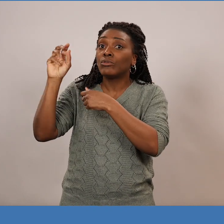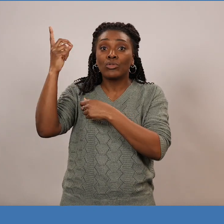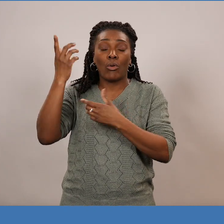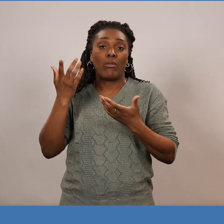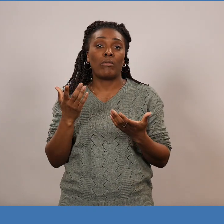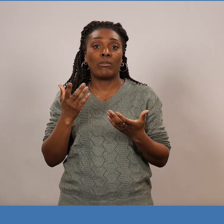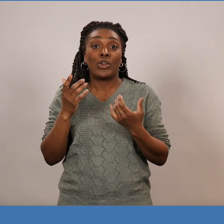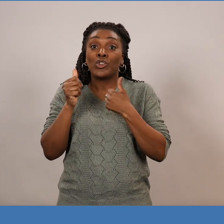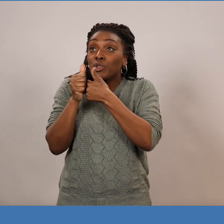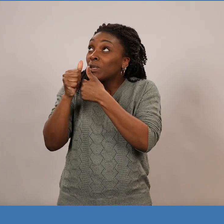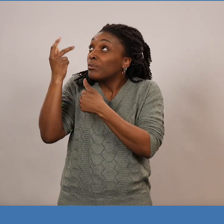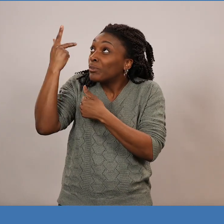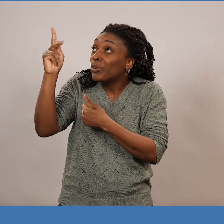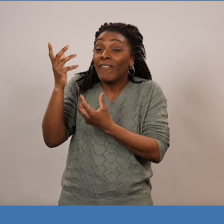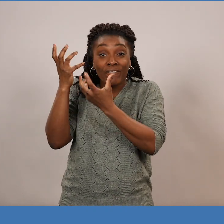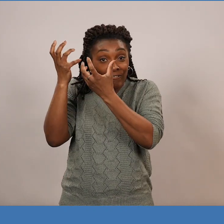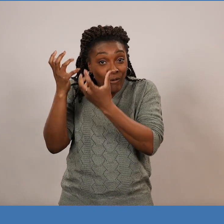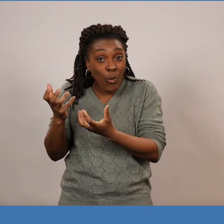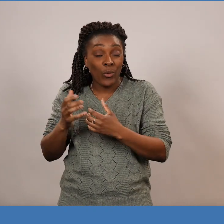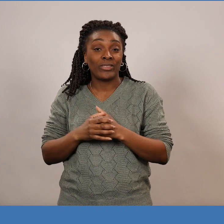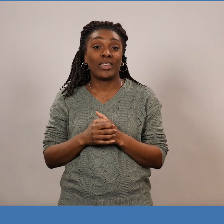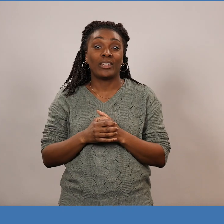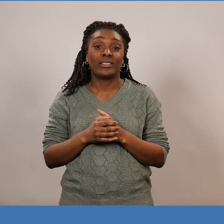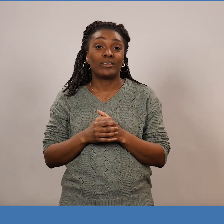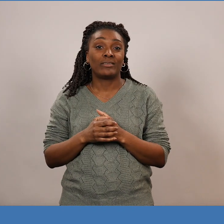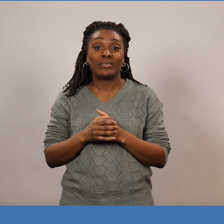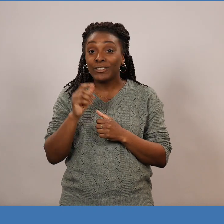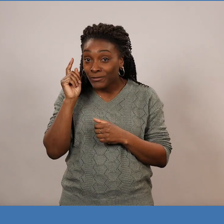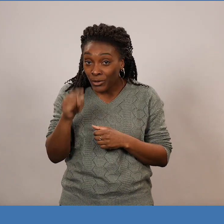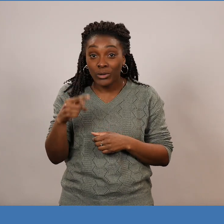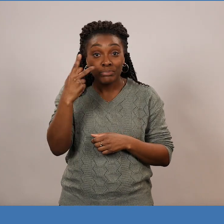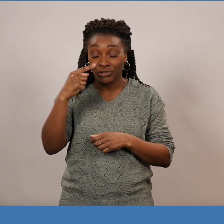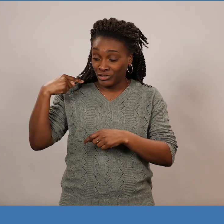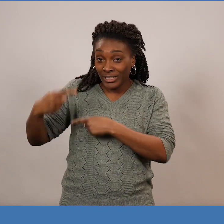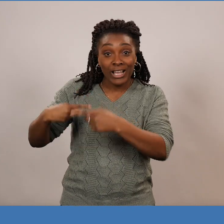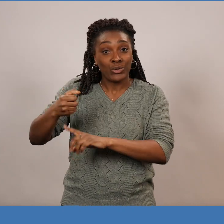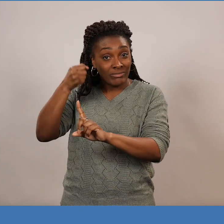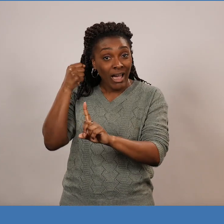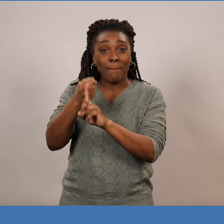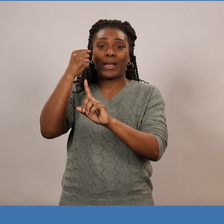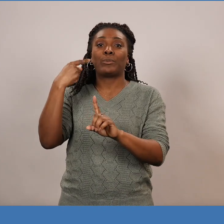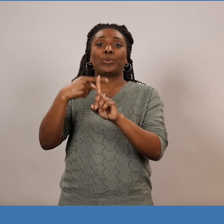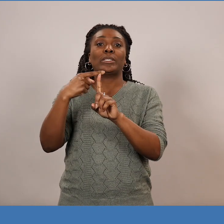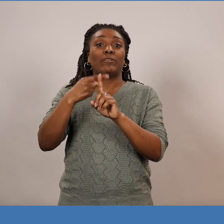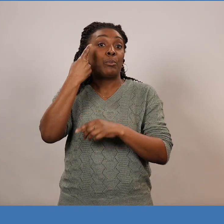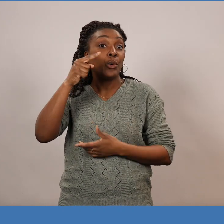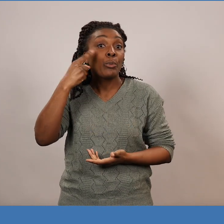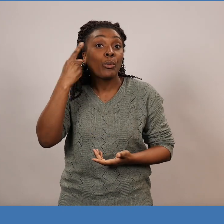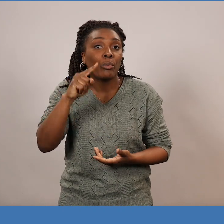selon Dieu, marquer selon la volonté de Dieu, marquer sa génération. Au point d'attirer